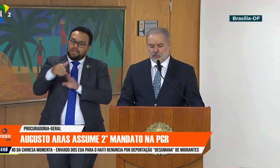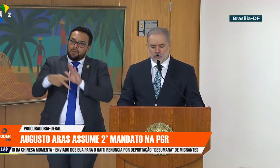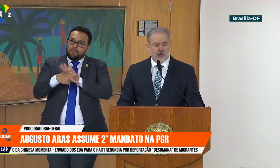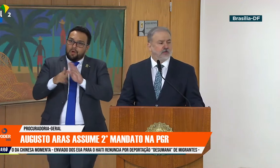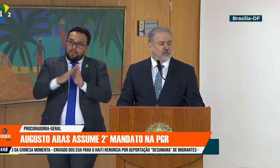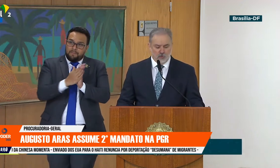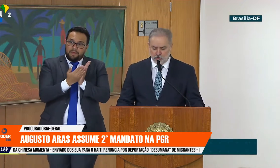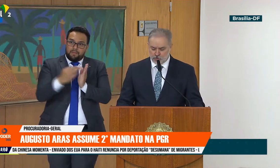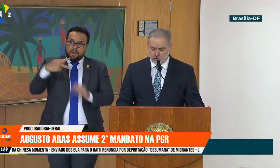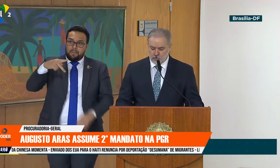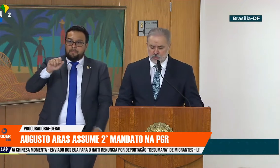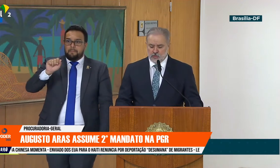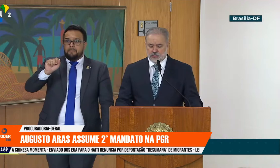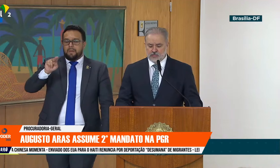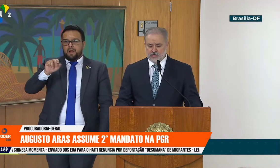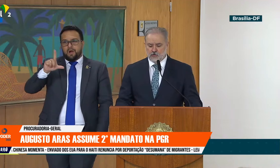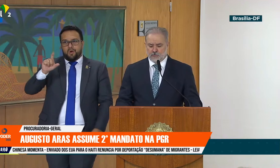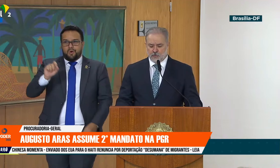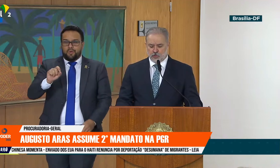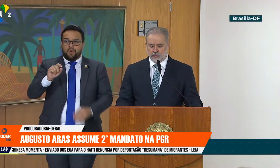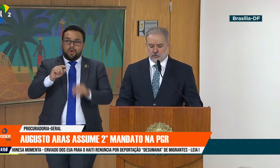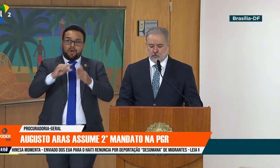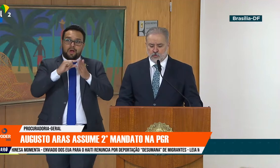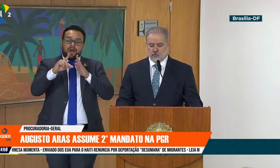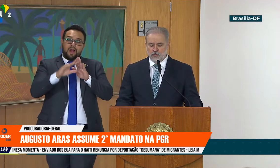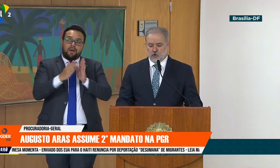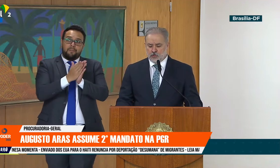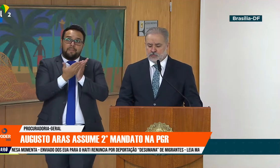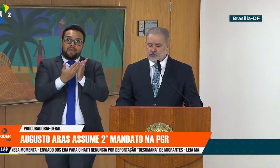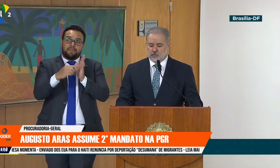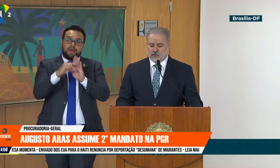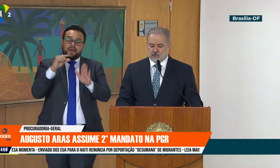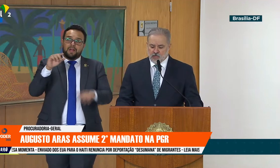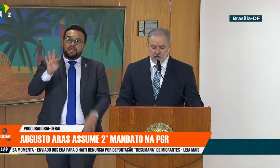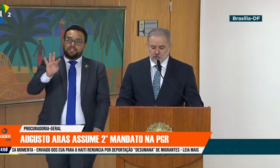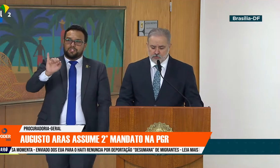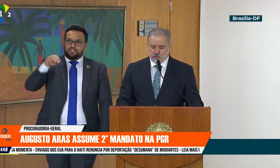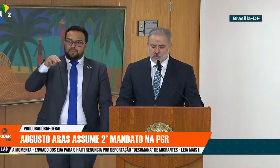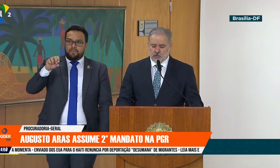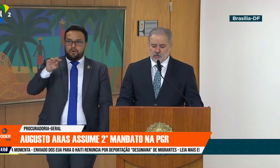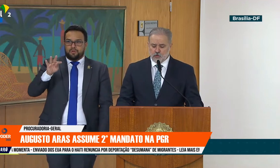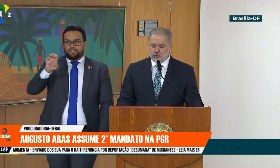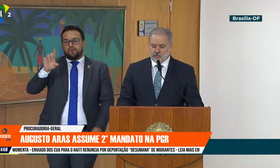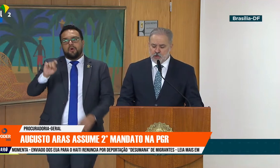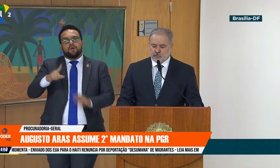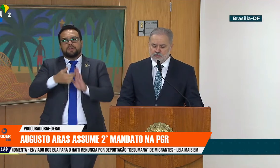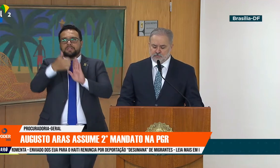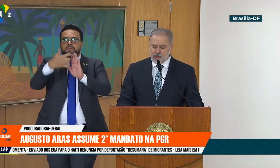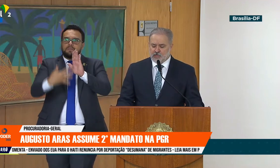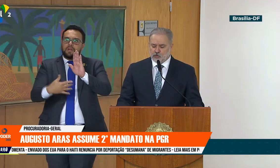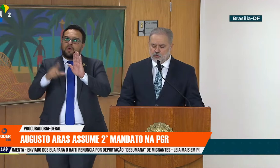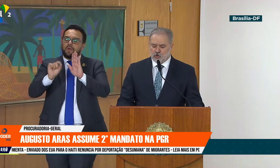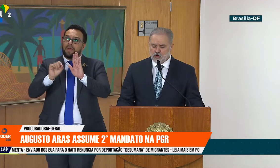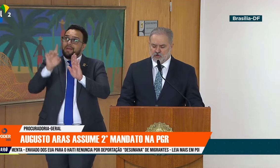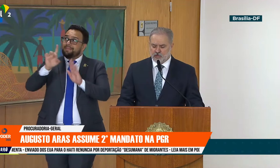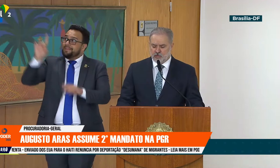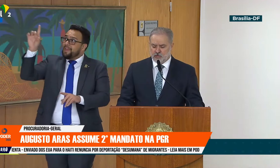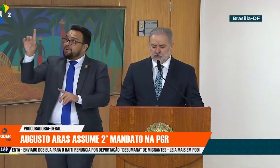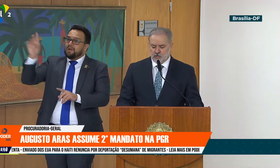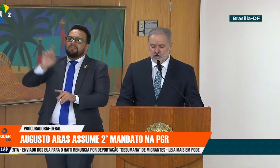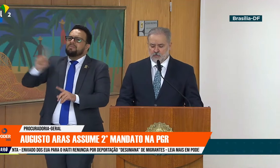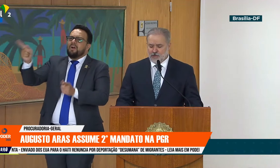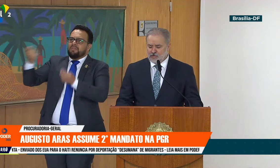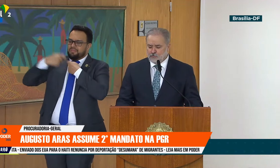carta pastoral a Timóteo, dizia o apóstolo, pois Deus não nos deu espírito de